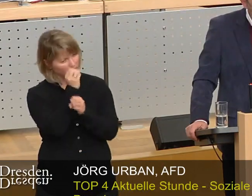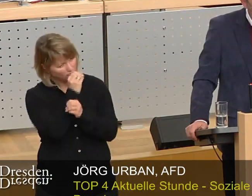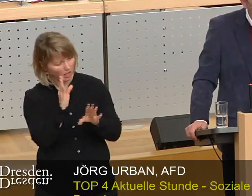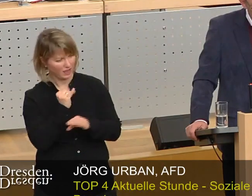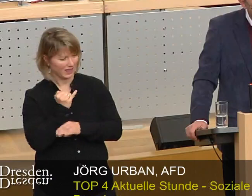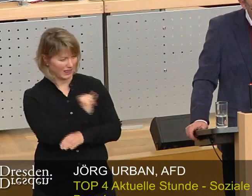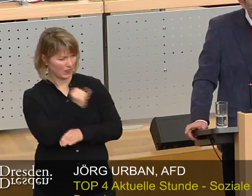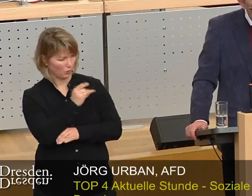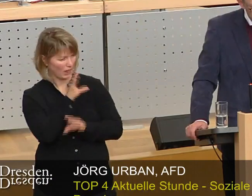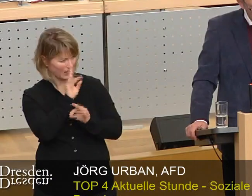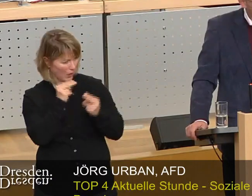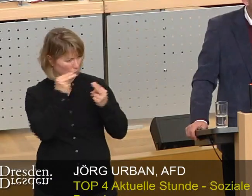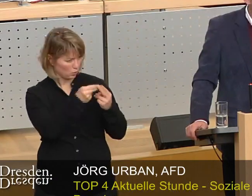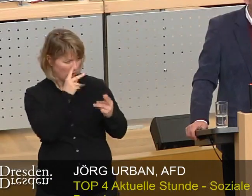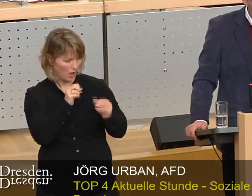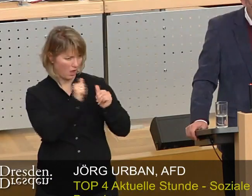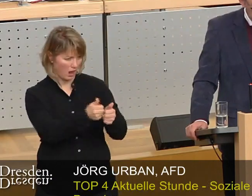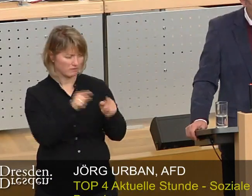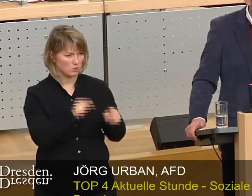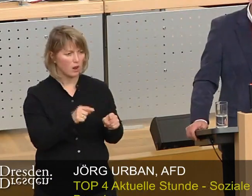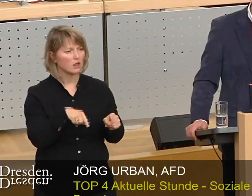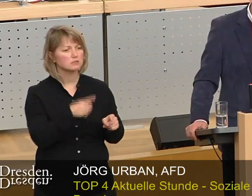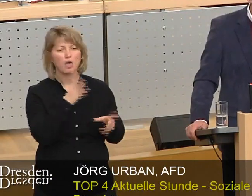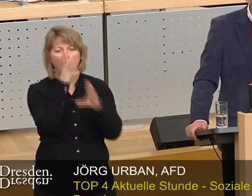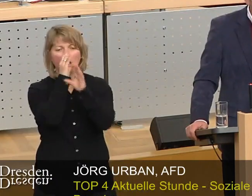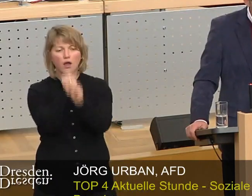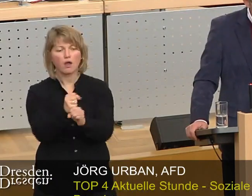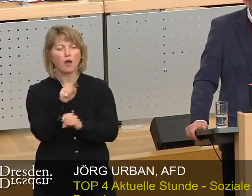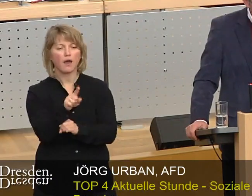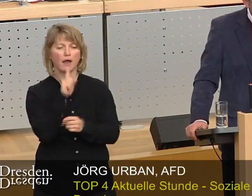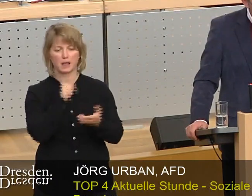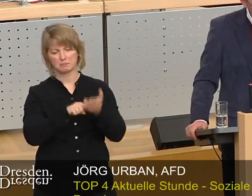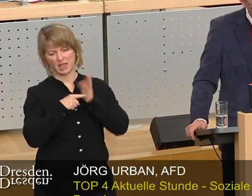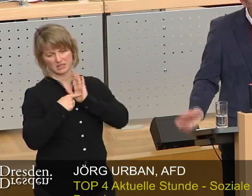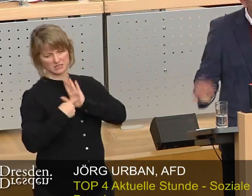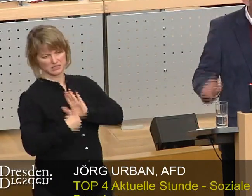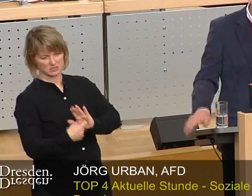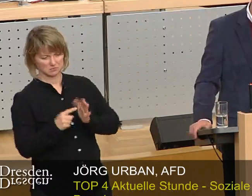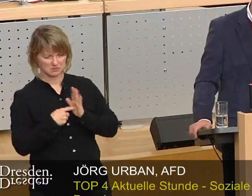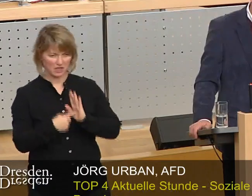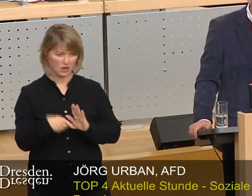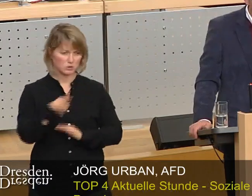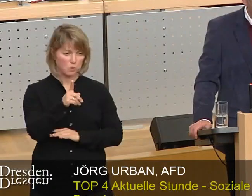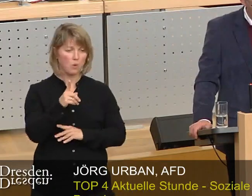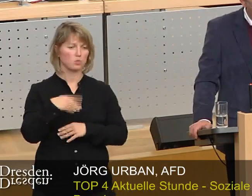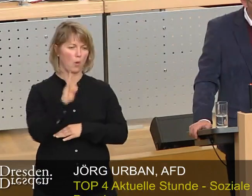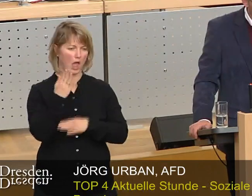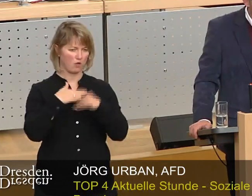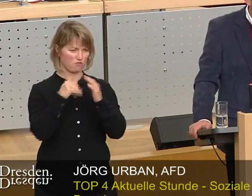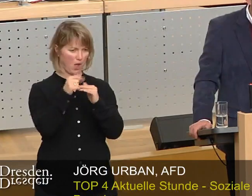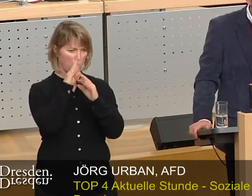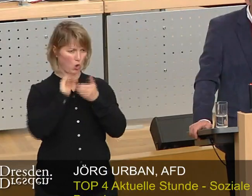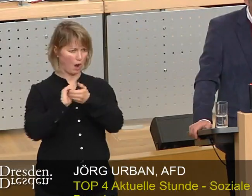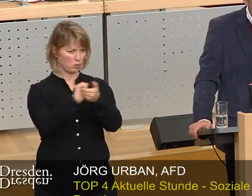individuell zu helfen, konzentrieren Sie sich auf einen prestigeträchtigen und teuren Aufbau einer